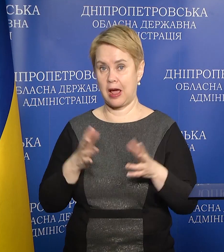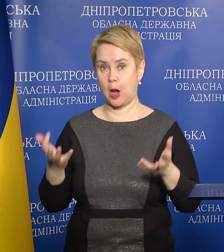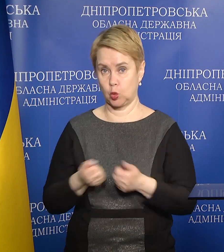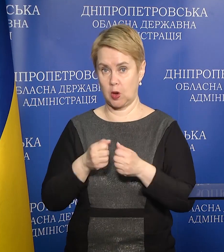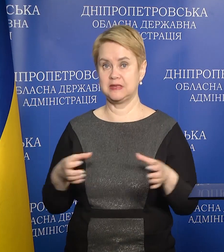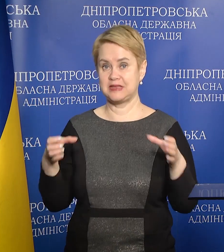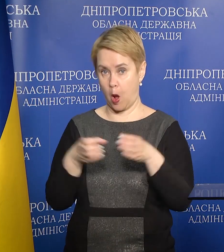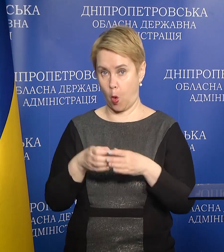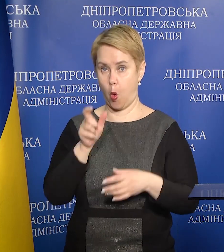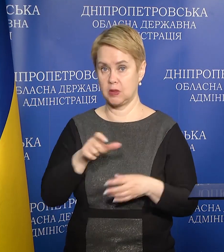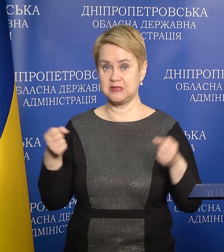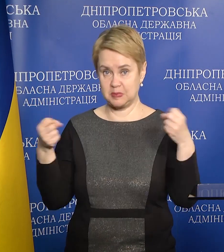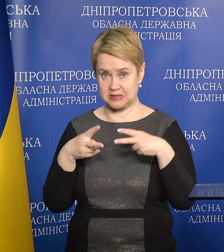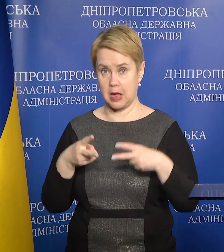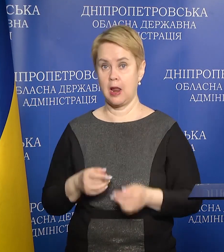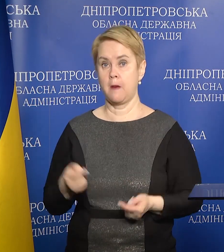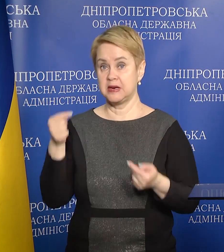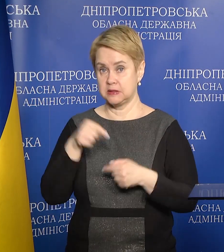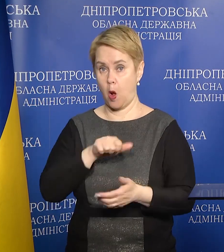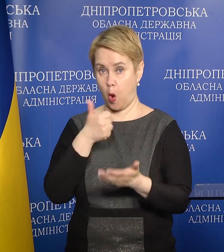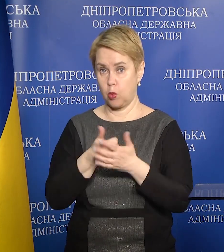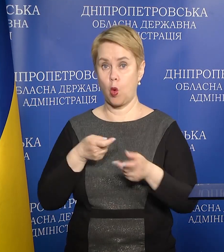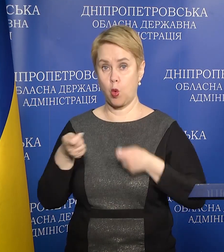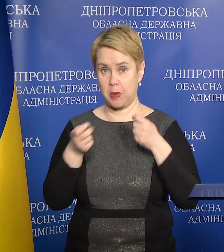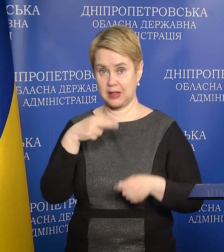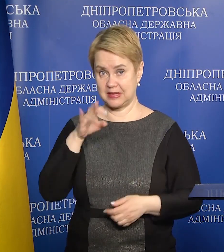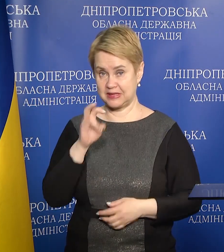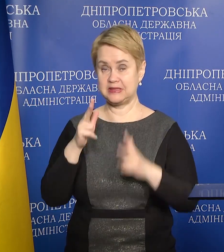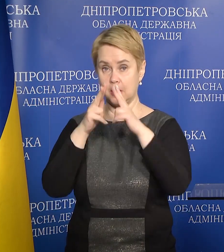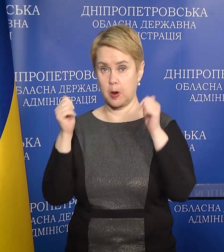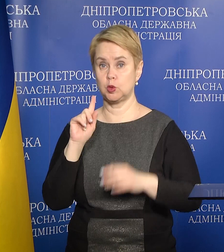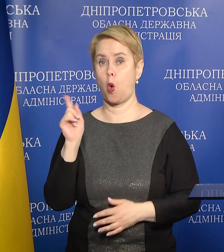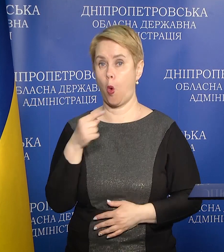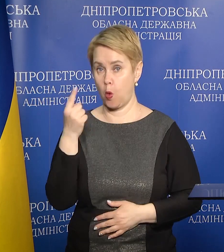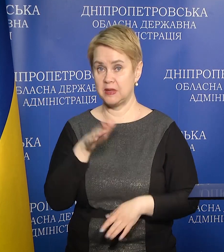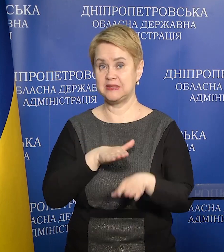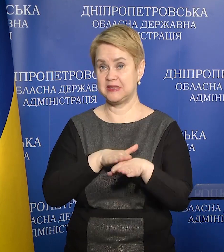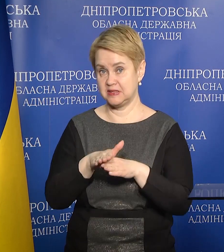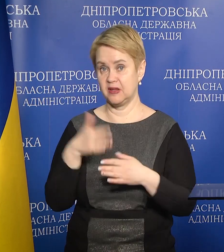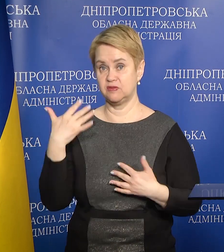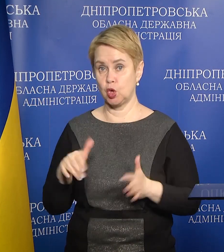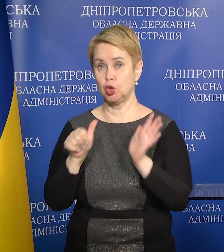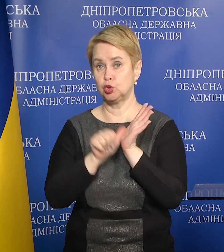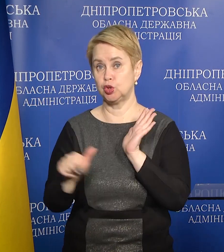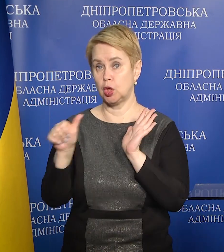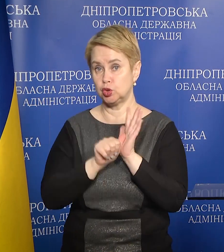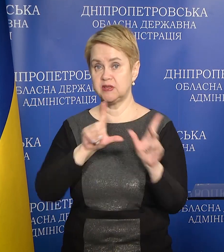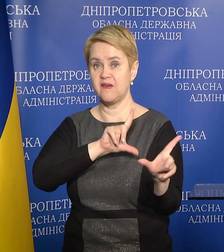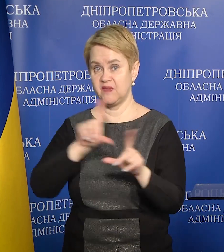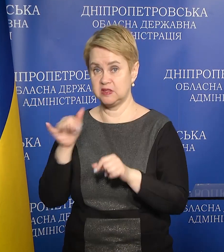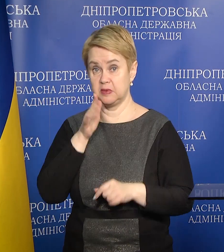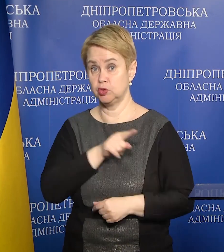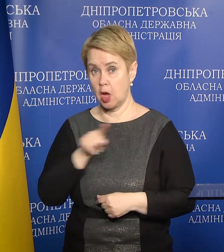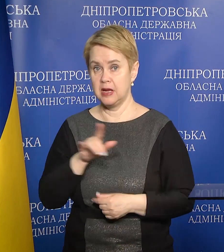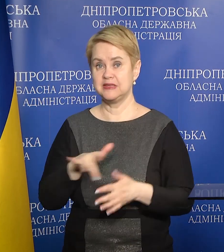-рятувального загону спеціального призначення Головного управління ДСНС Дніпропетровської області здійснено вже 66 виїздів,